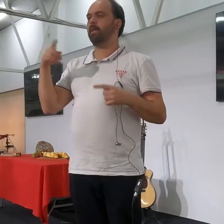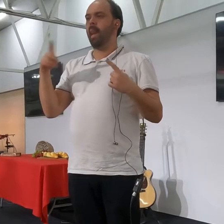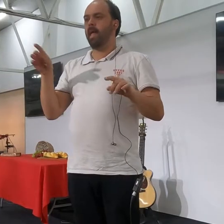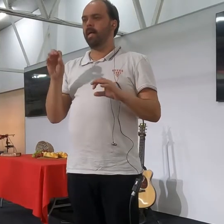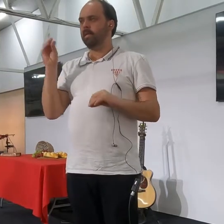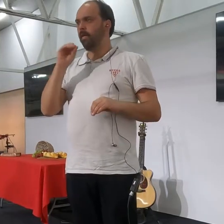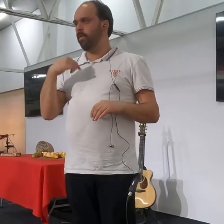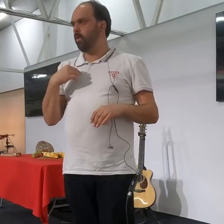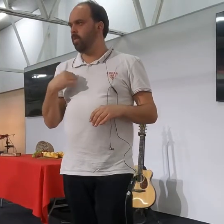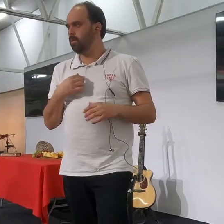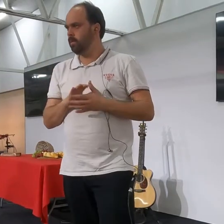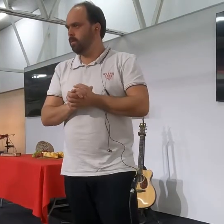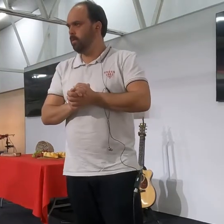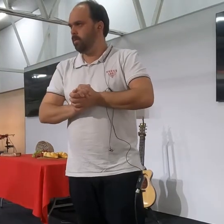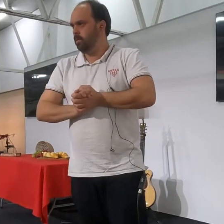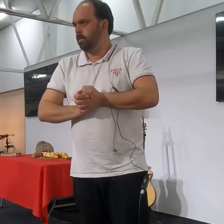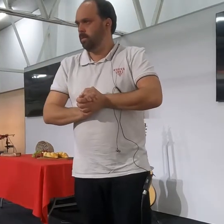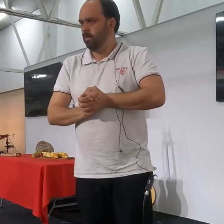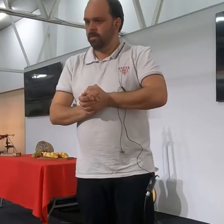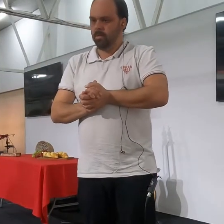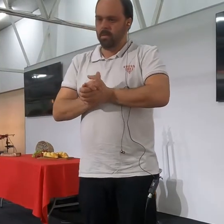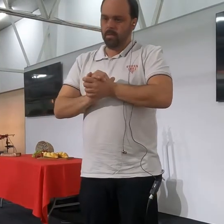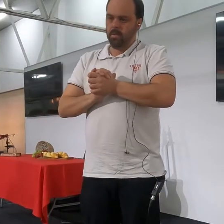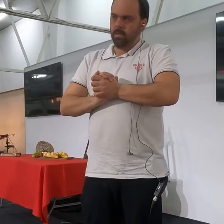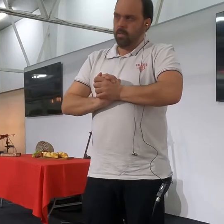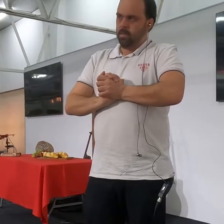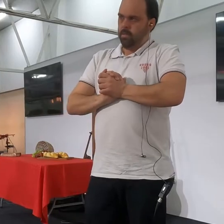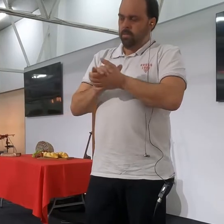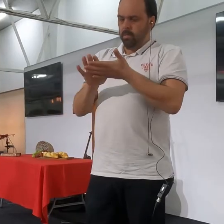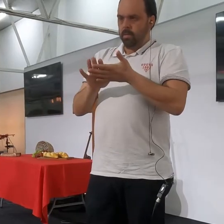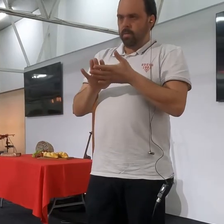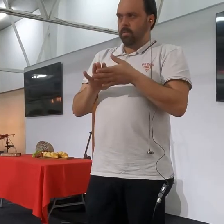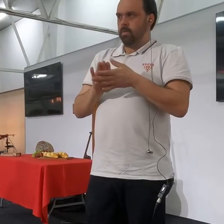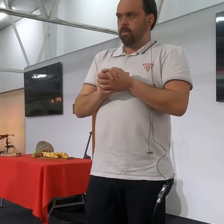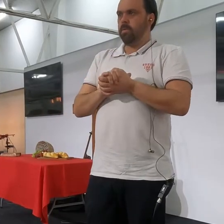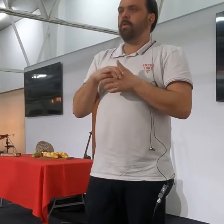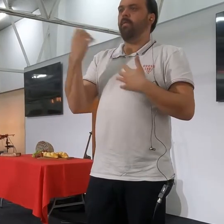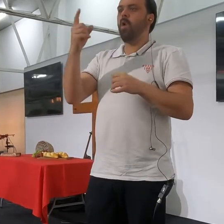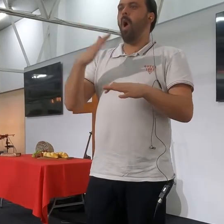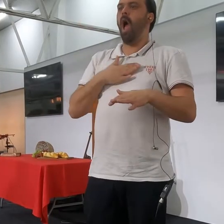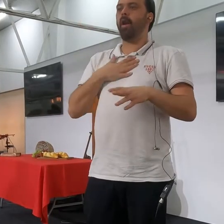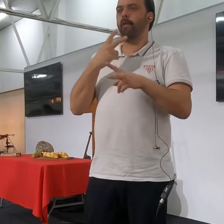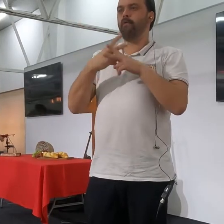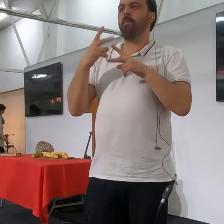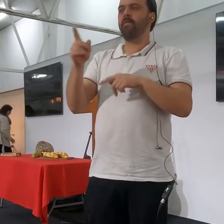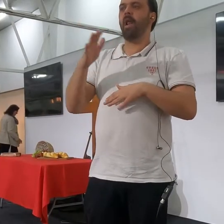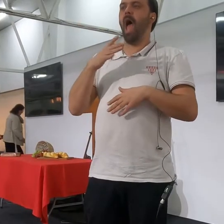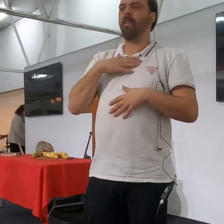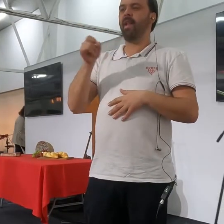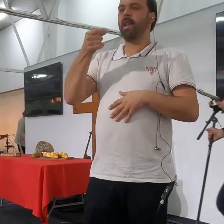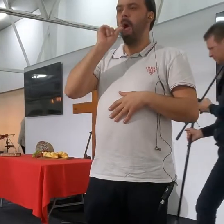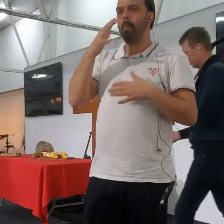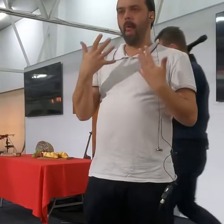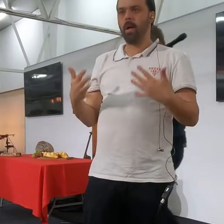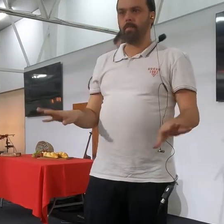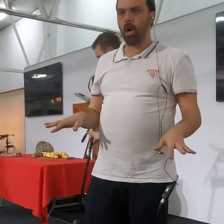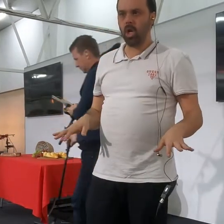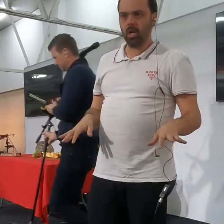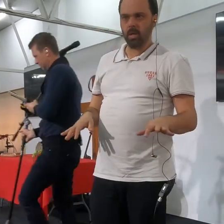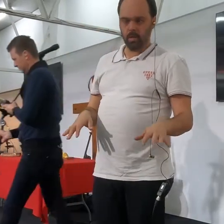is een kans, vir stil gebed, waar jy jou hart voorbereid, om nachtmaal te gebruik, vrienden, ek wil net weer een raal, enige iemand wat een